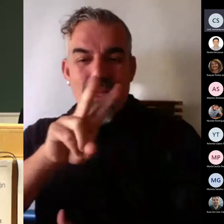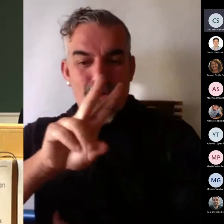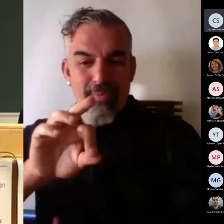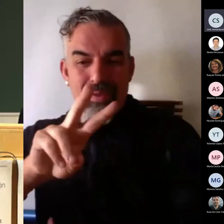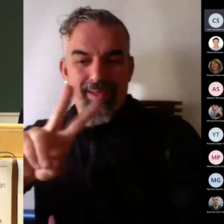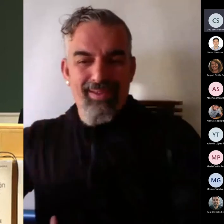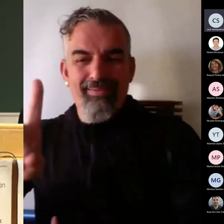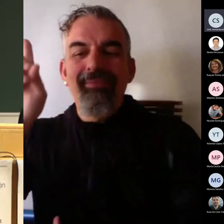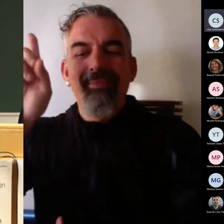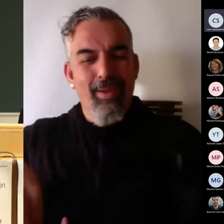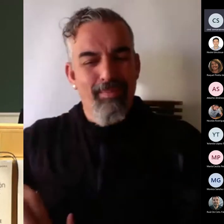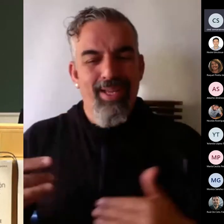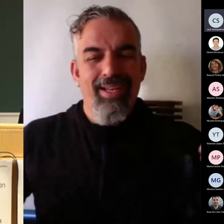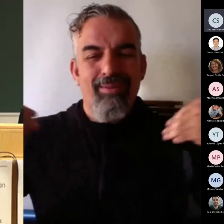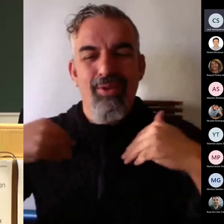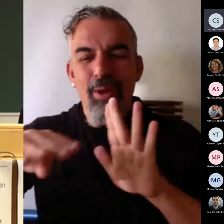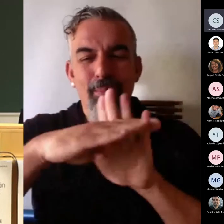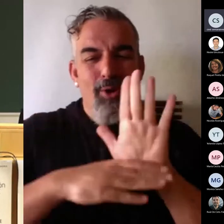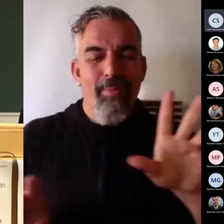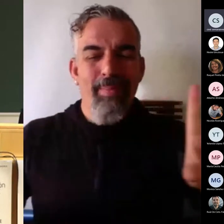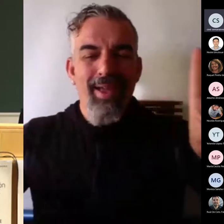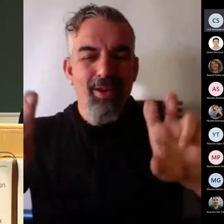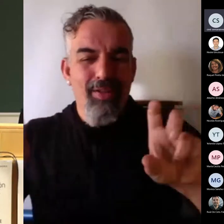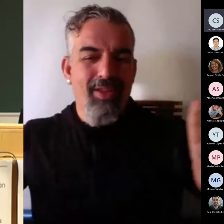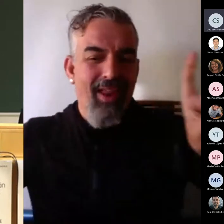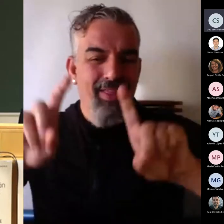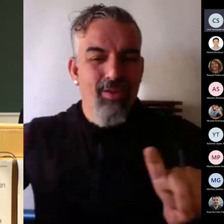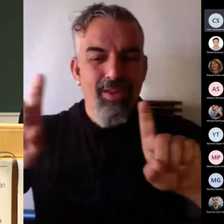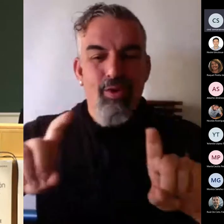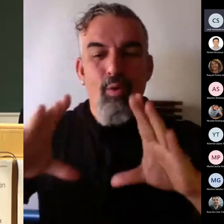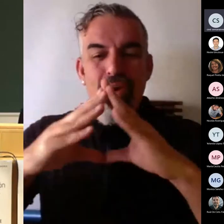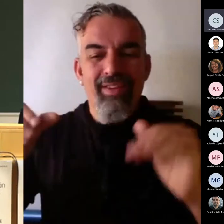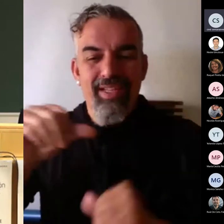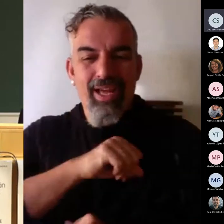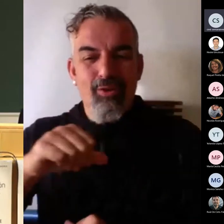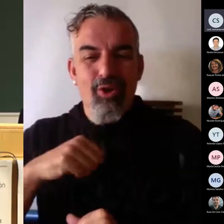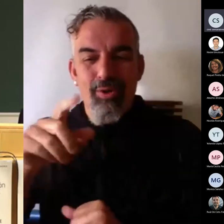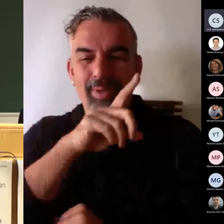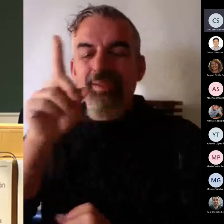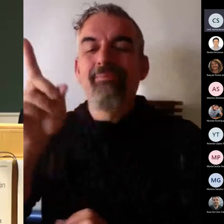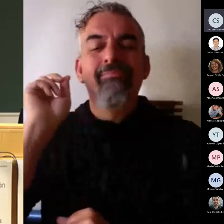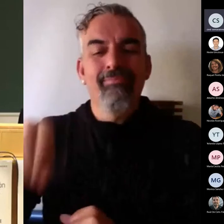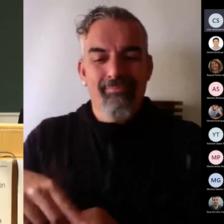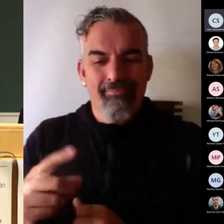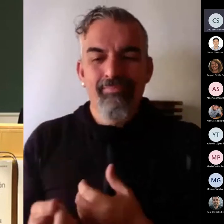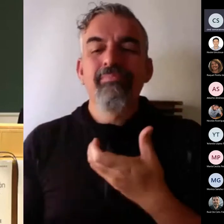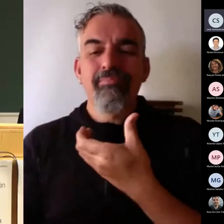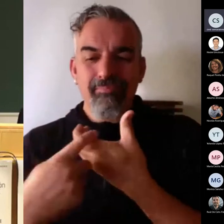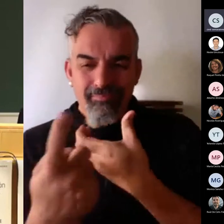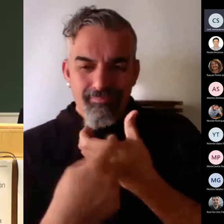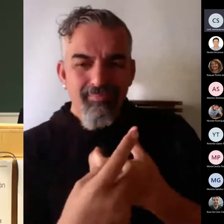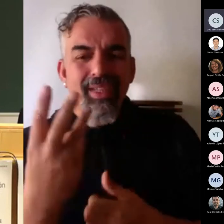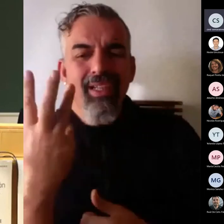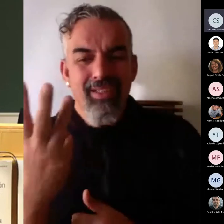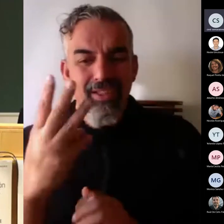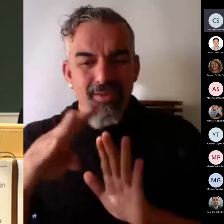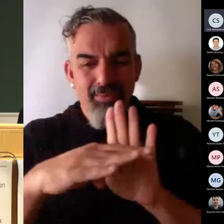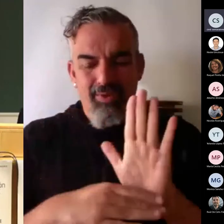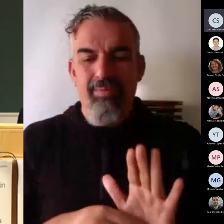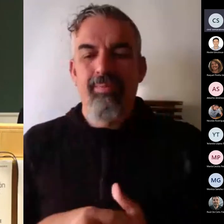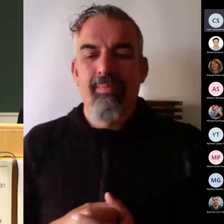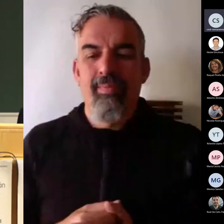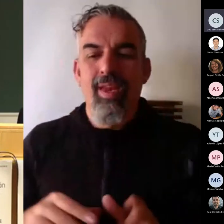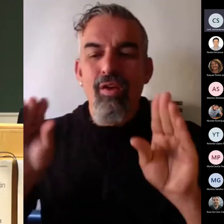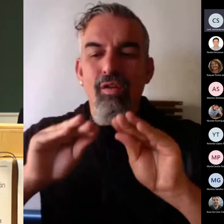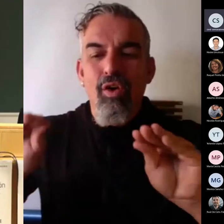responsable de los programas de innovación educativa de la Universidad Autónoma de Madrid, ha participado en tres de ellos. Es del Fondo del Plan de Formación de